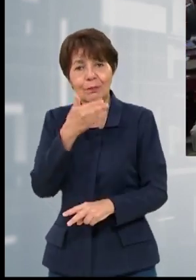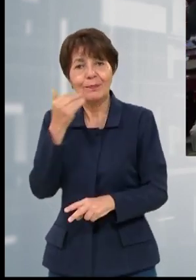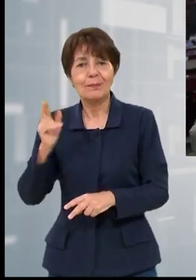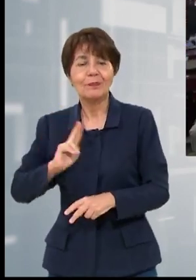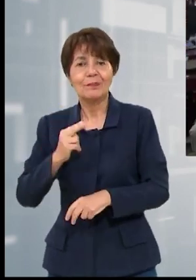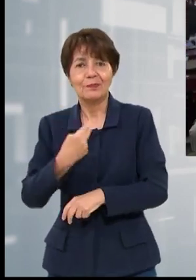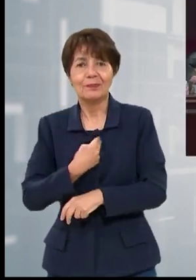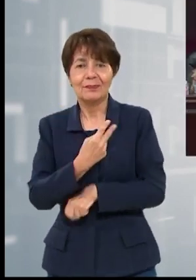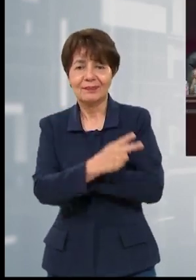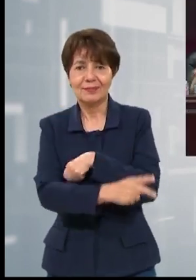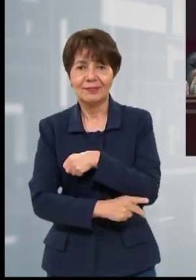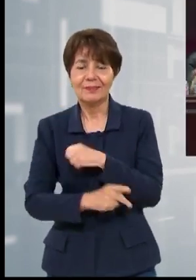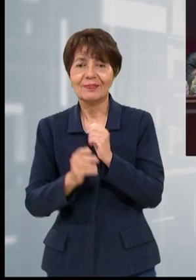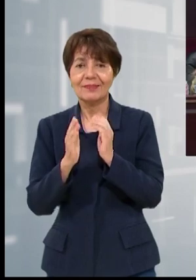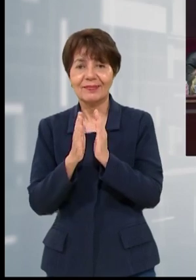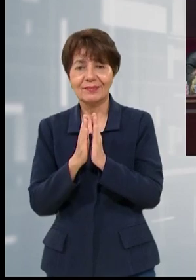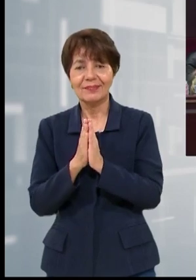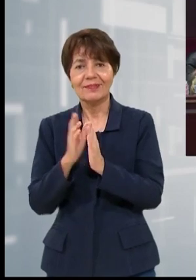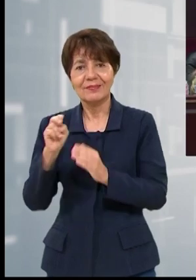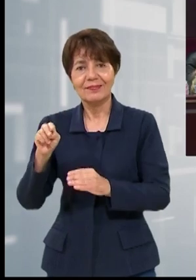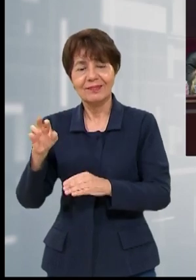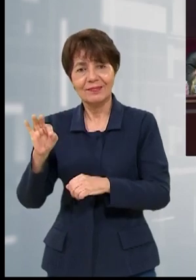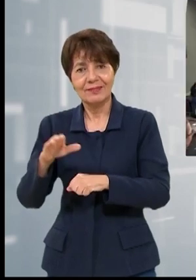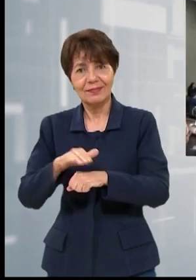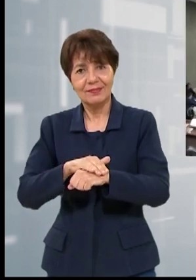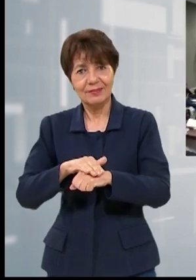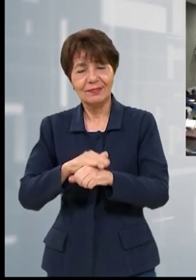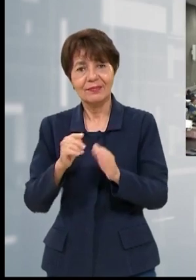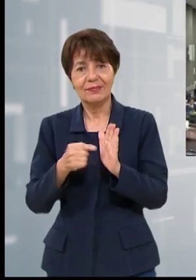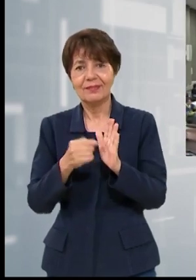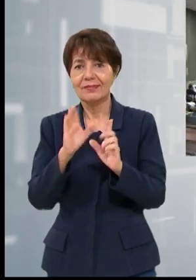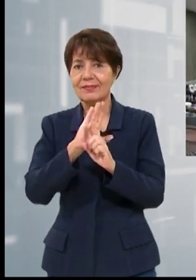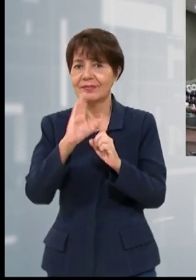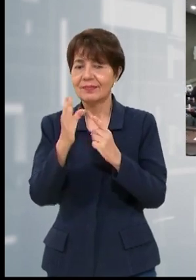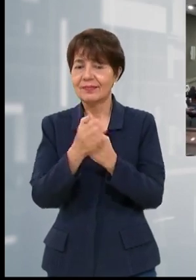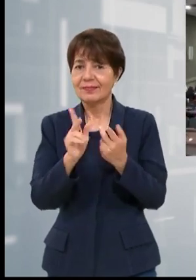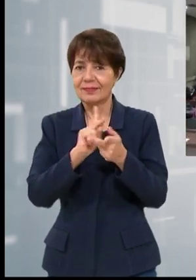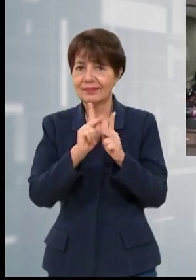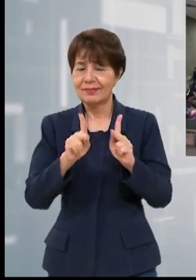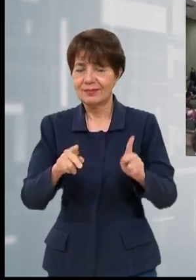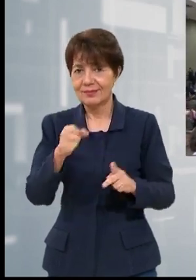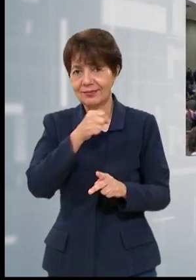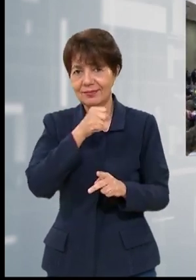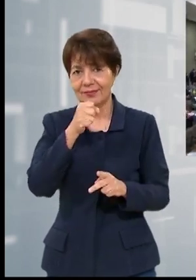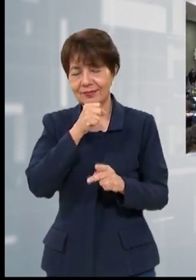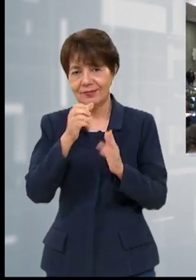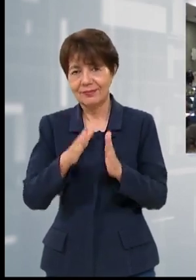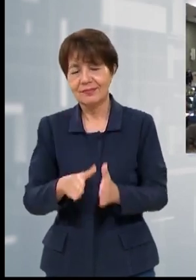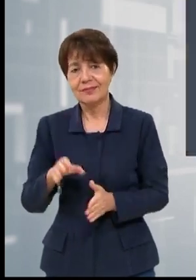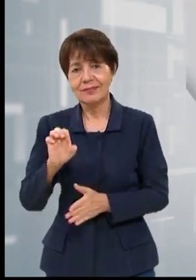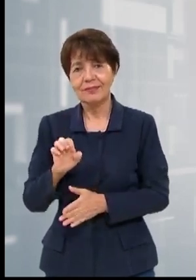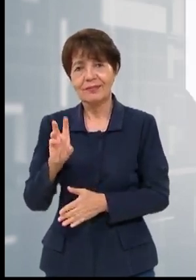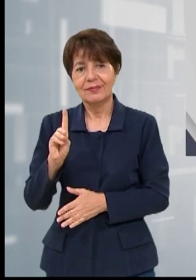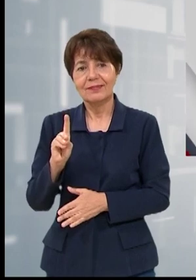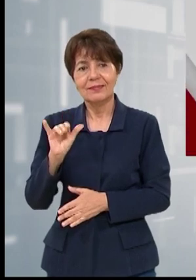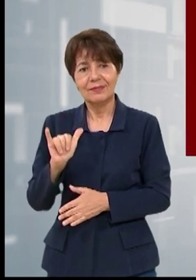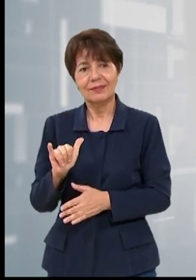Desde Suyapa Medios y Notifides le invitamos a que juntos fomentemos una cultura de paz. Con imágenes de Aníbal Recarte les informó Edi Romero.